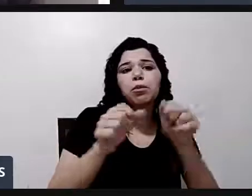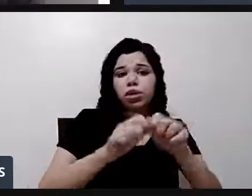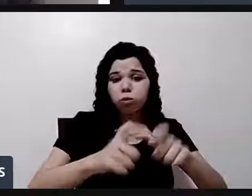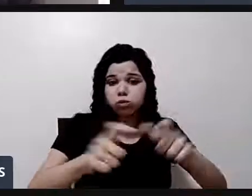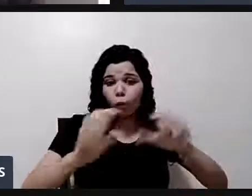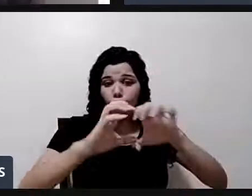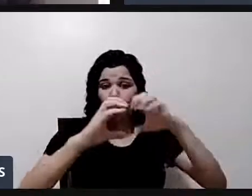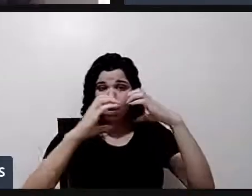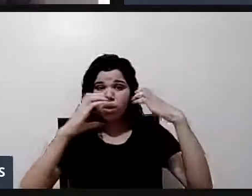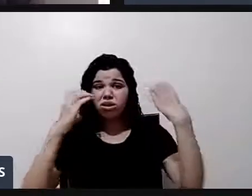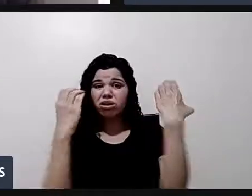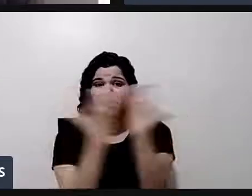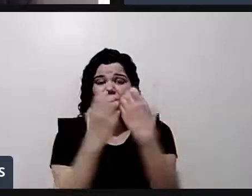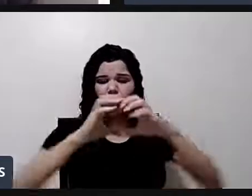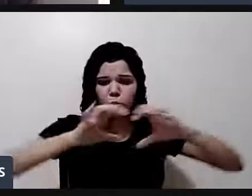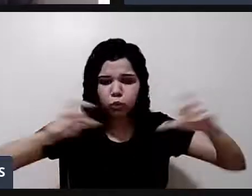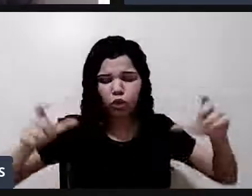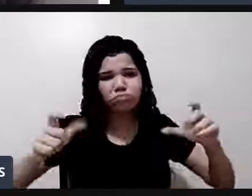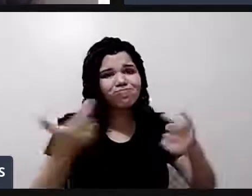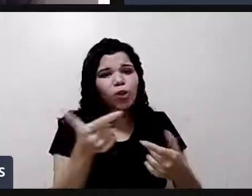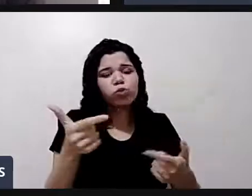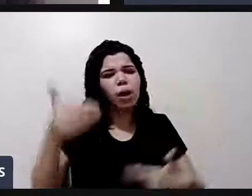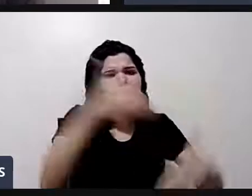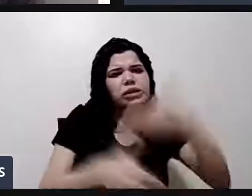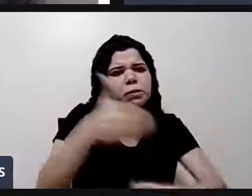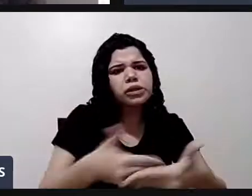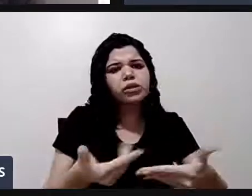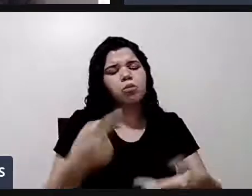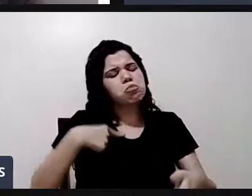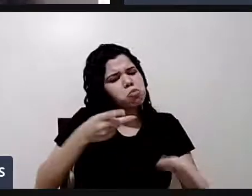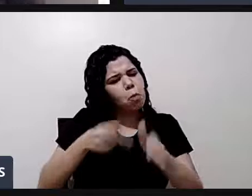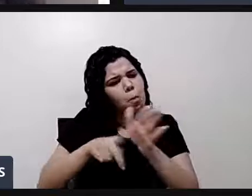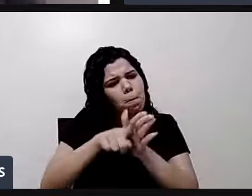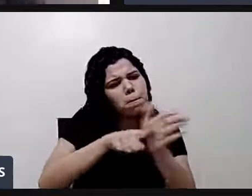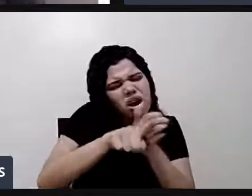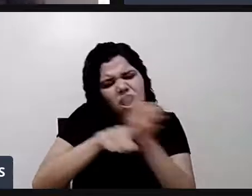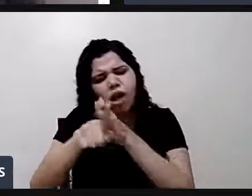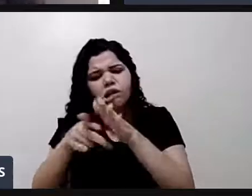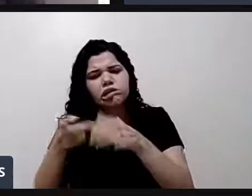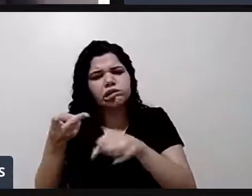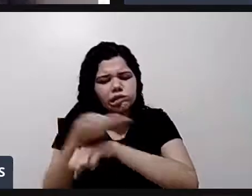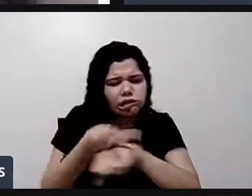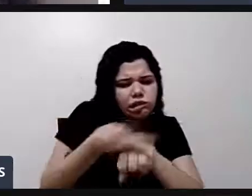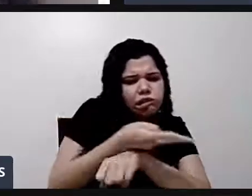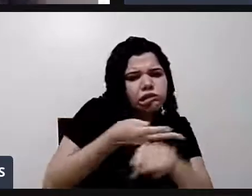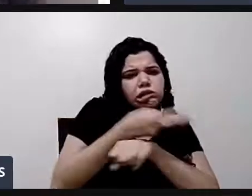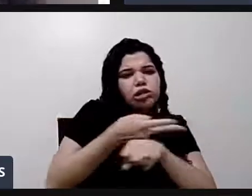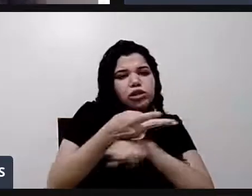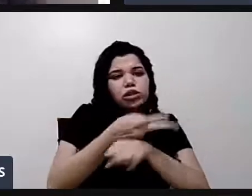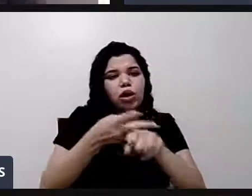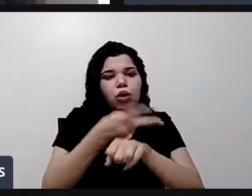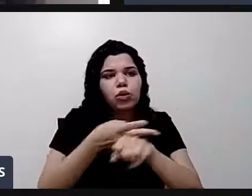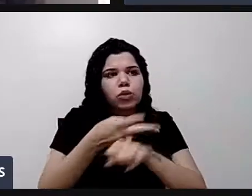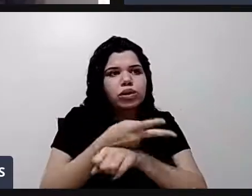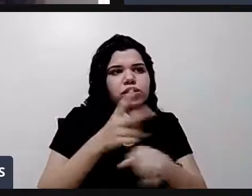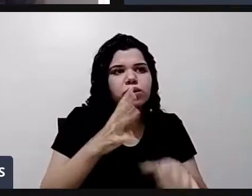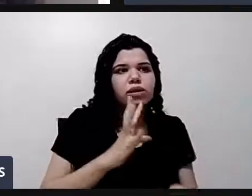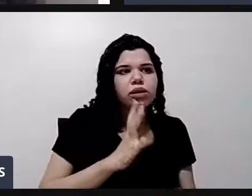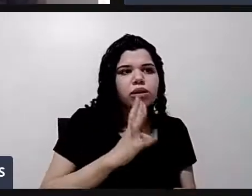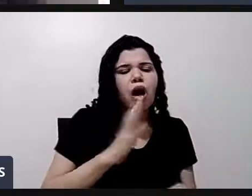fora desse negócio. Então, comecei a fazer pesquisa. E aí, conheci o Dan Chibata, um radiologista da Universidade de Washington.